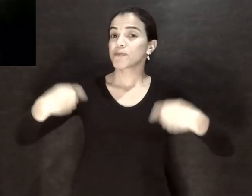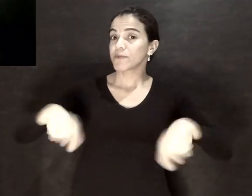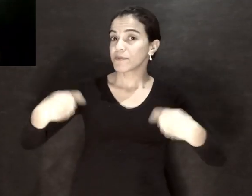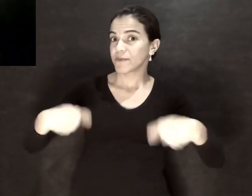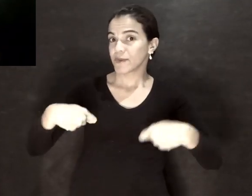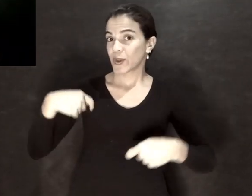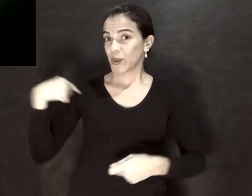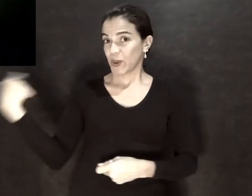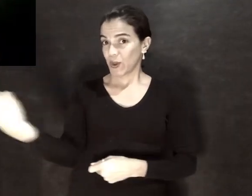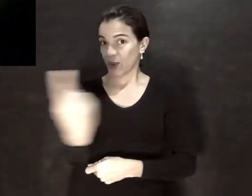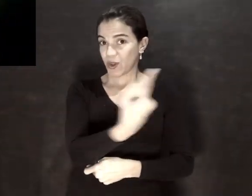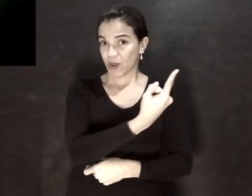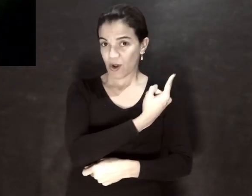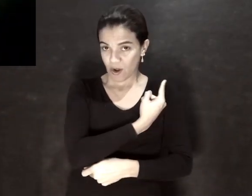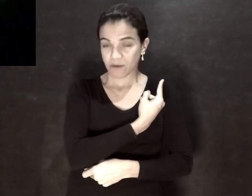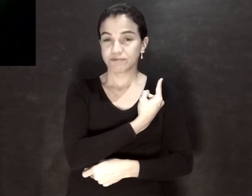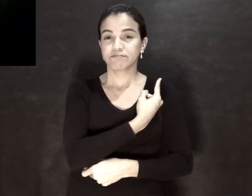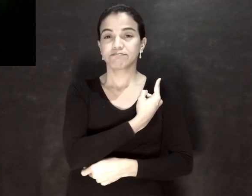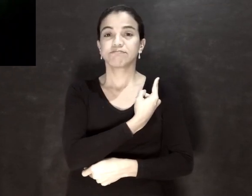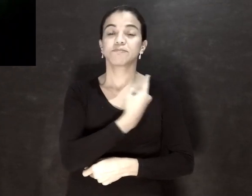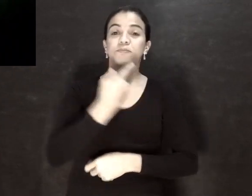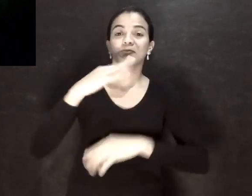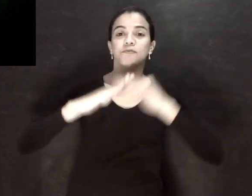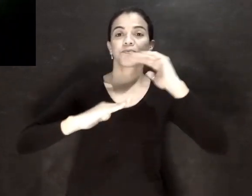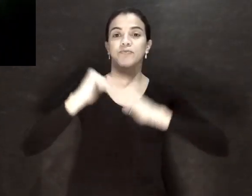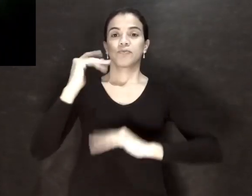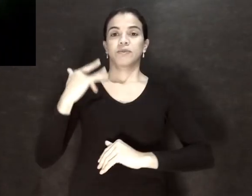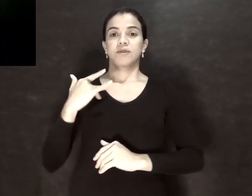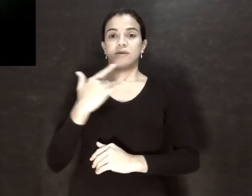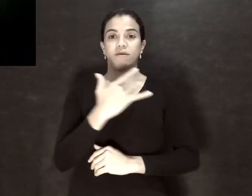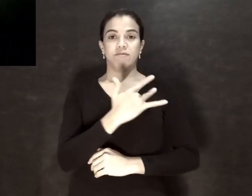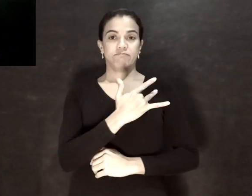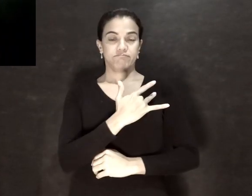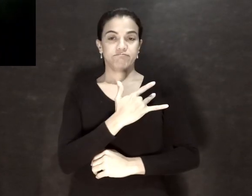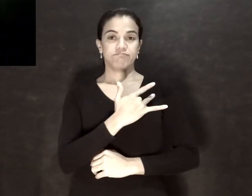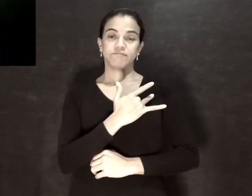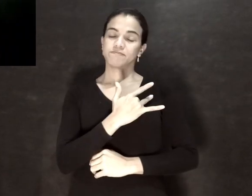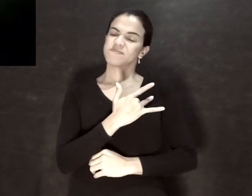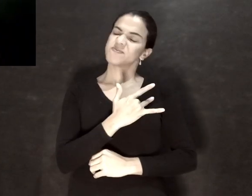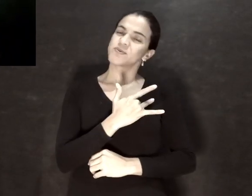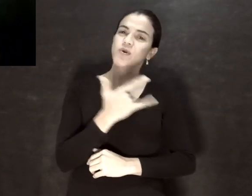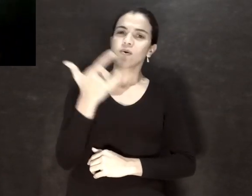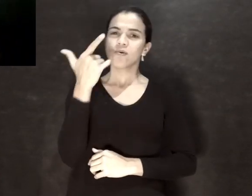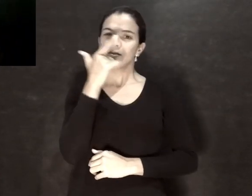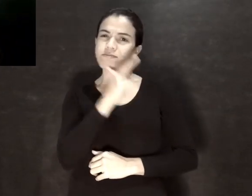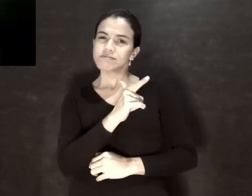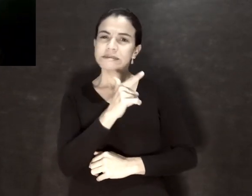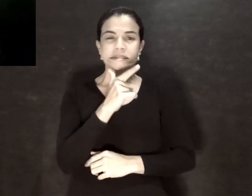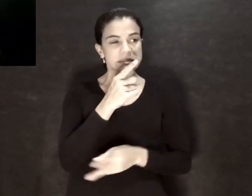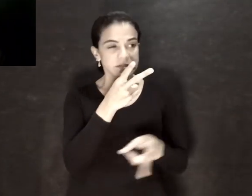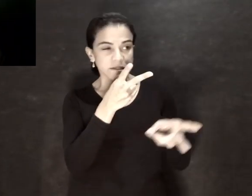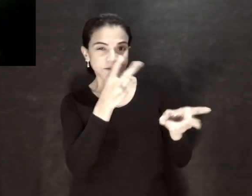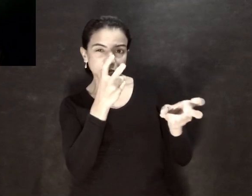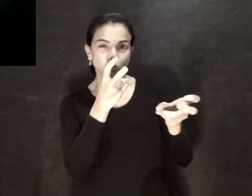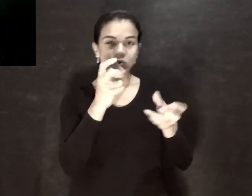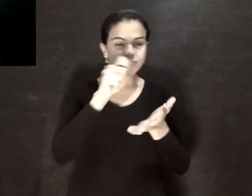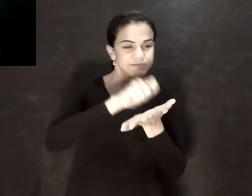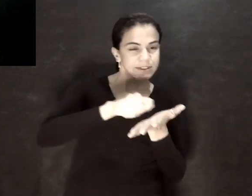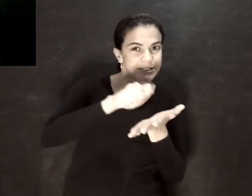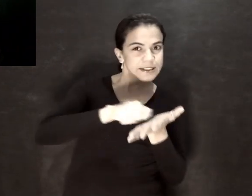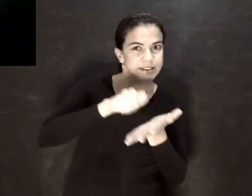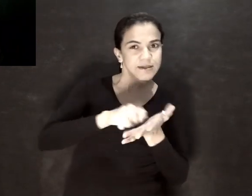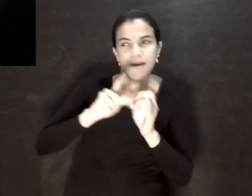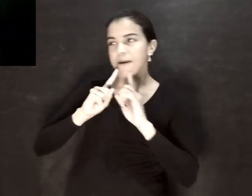é necessário que nós, profissionais da saúde, possamos detectar